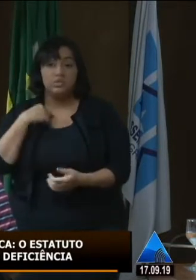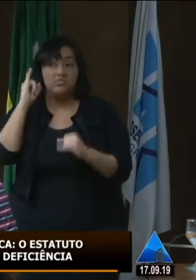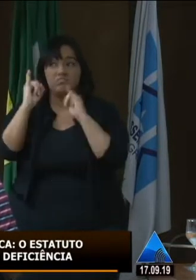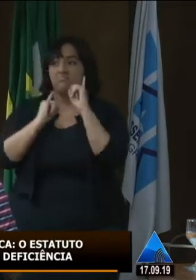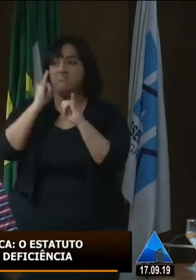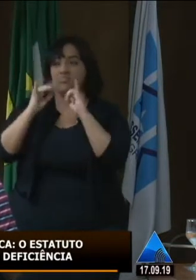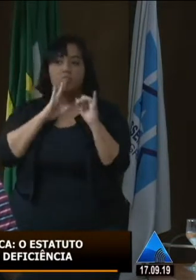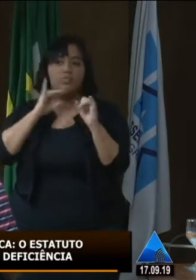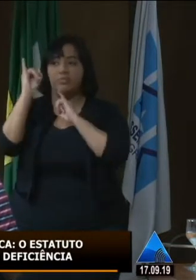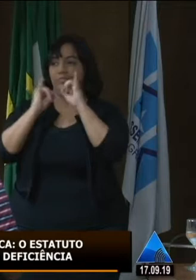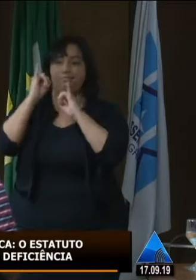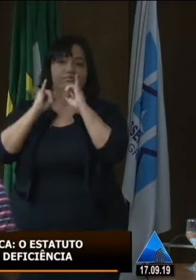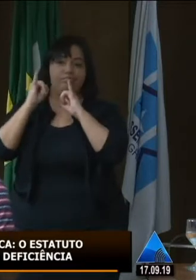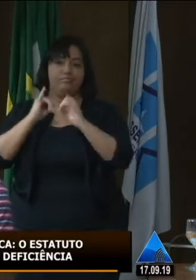TV.